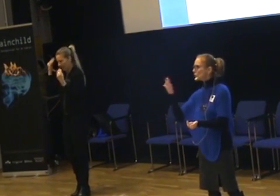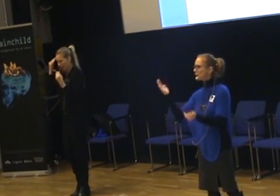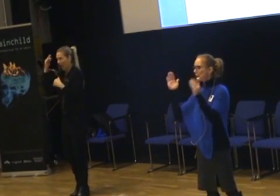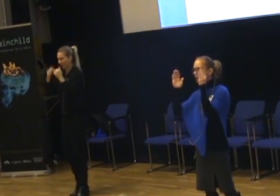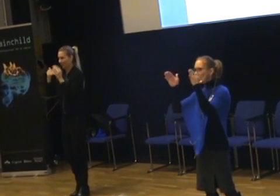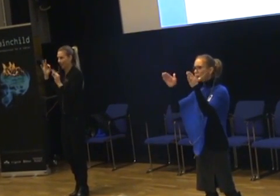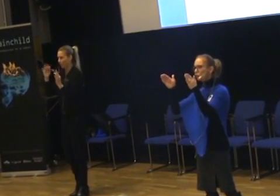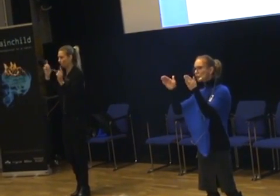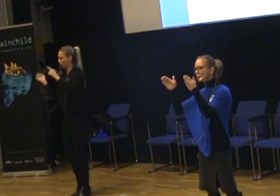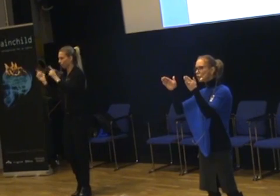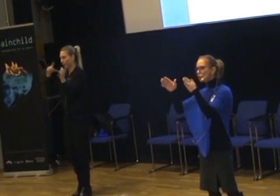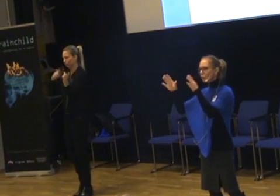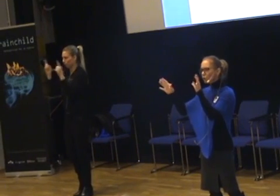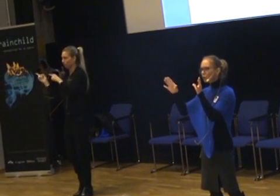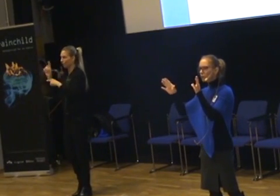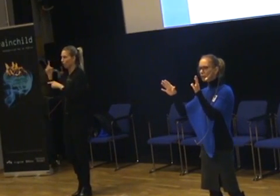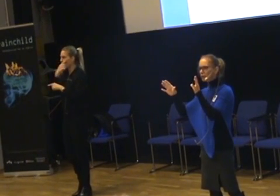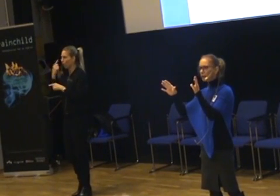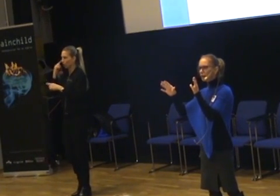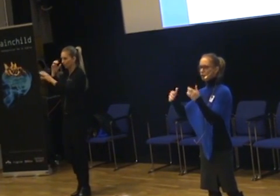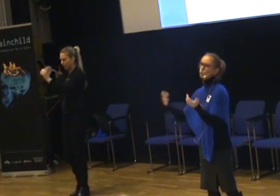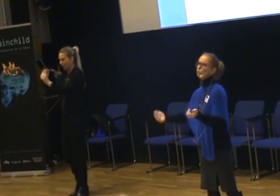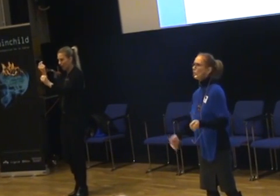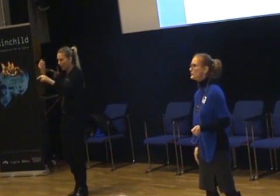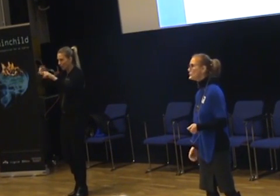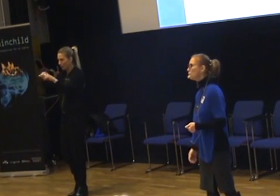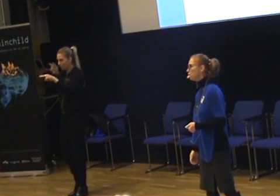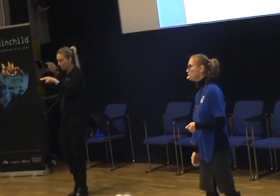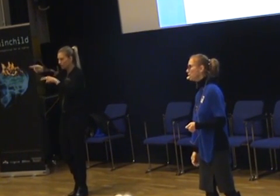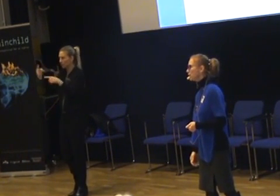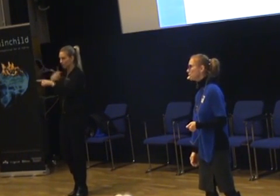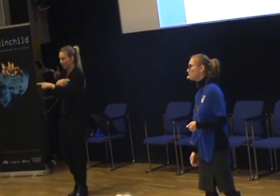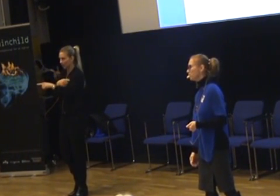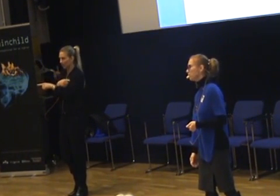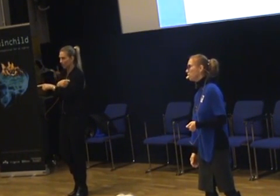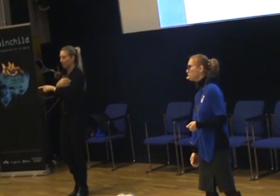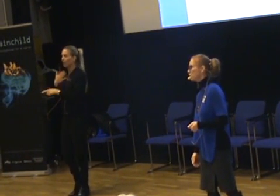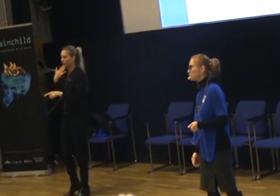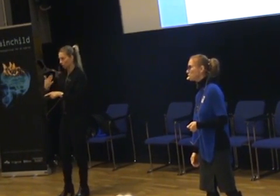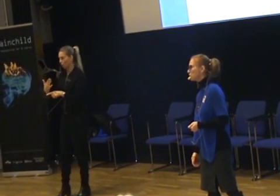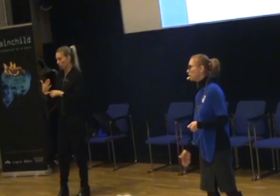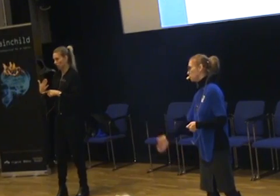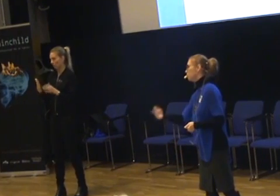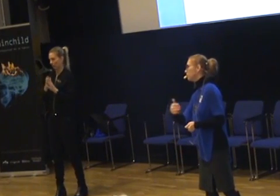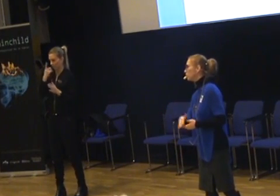vindrutetorkaren. Var kan du fästa ögonen. Hur kan du hantera det. Och det är ju jättebra för att göra med en förälder. Så man inte ska sitta och göra med